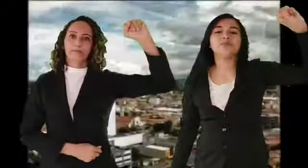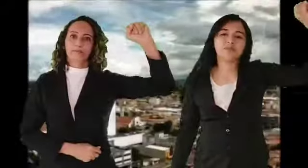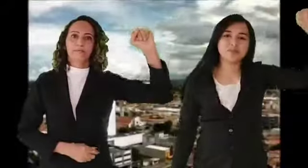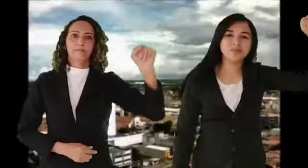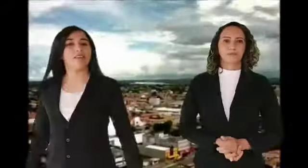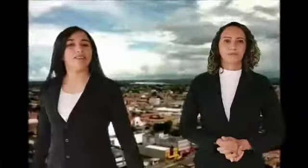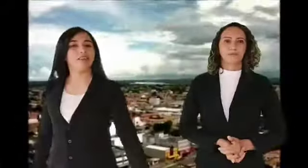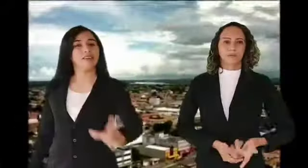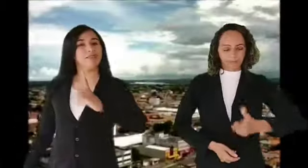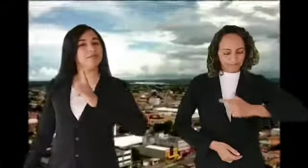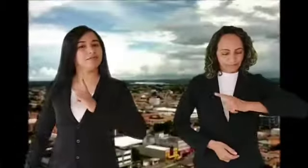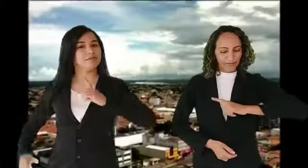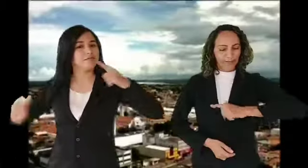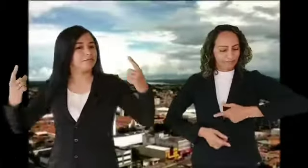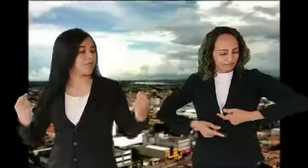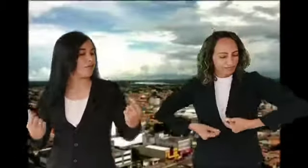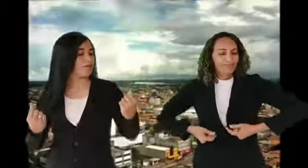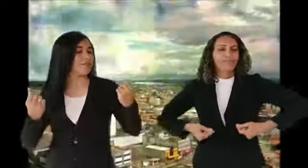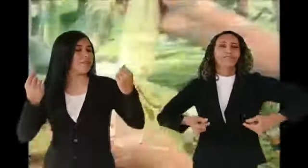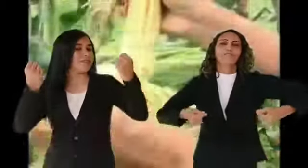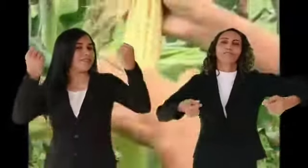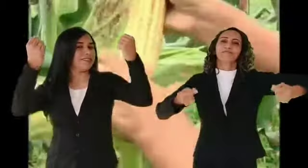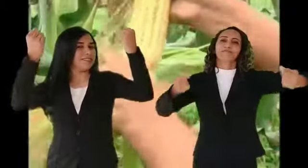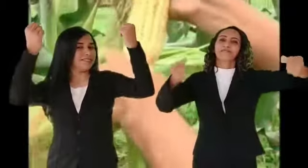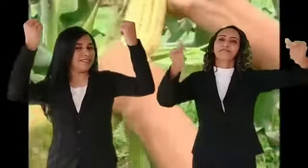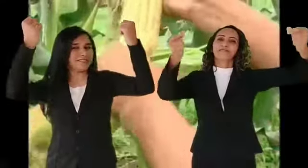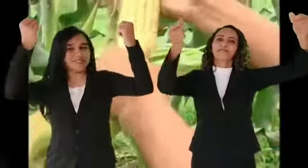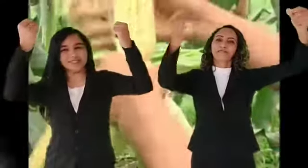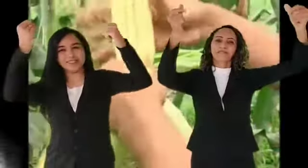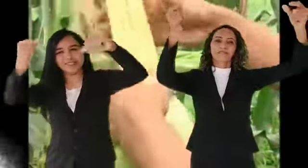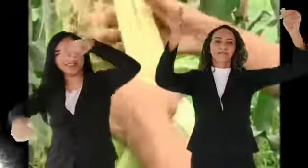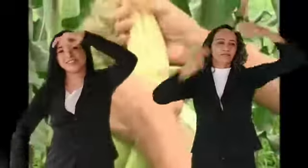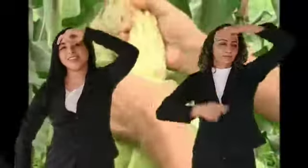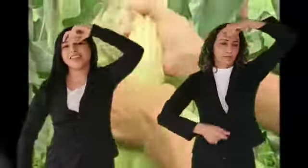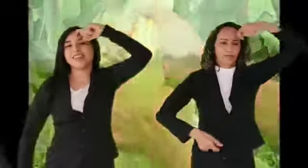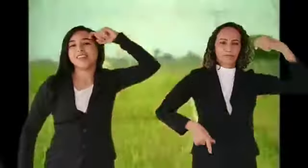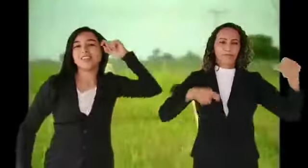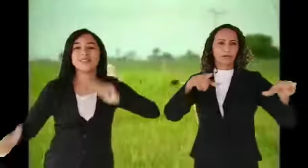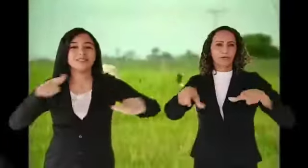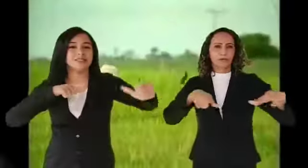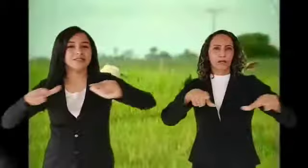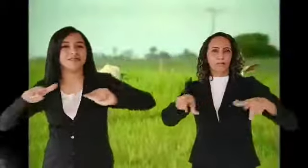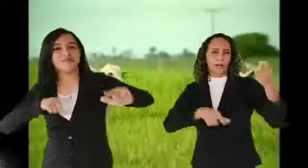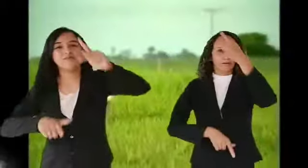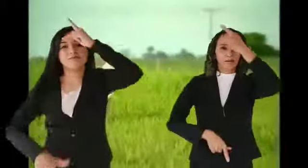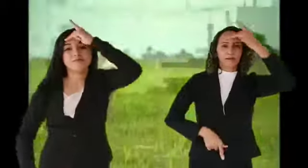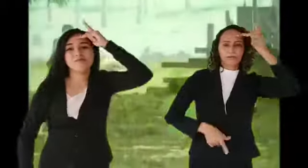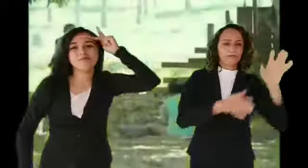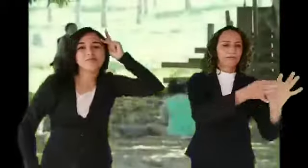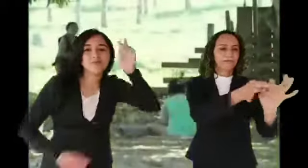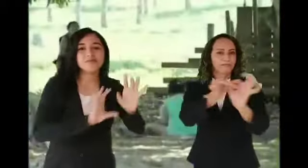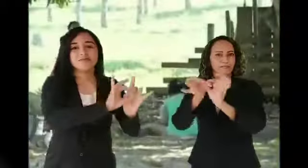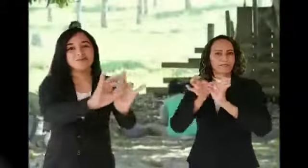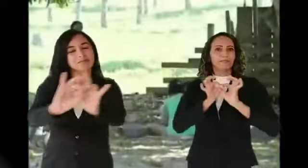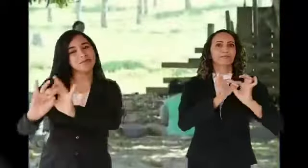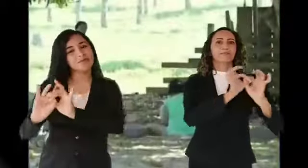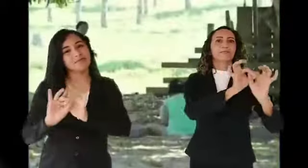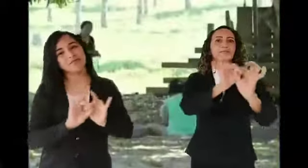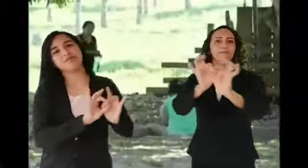Tens constante riqueza Do trabalho de filho e